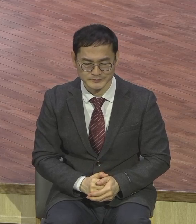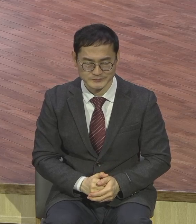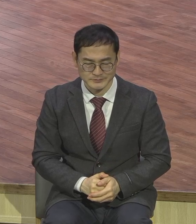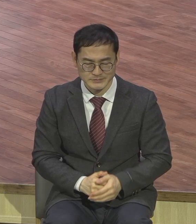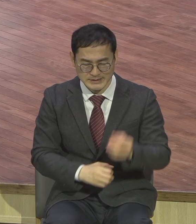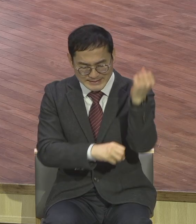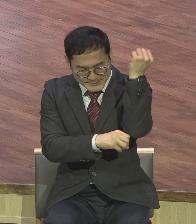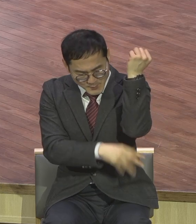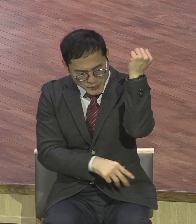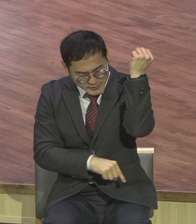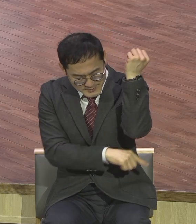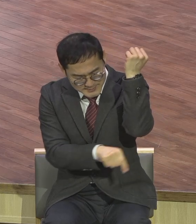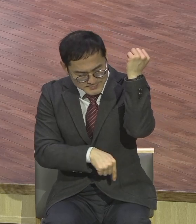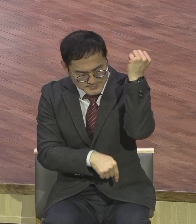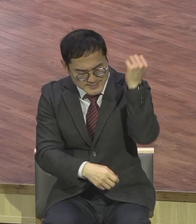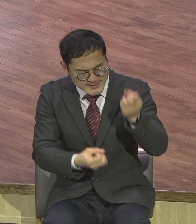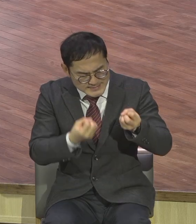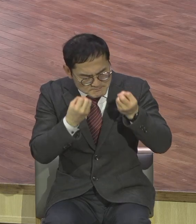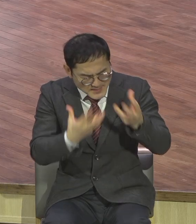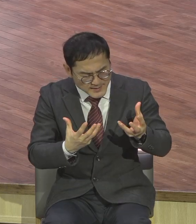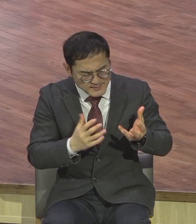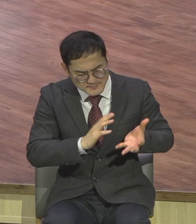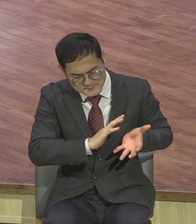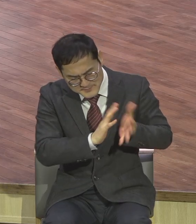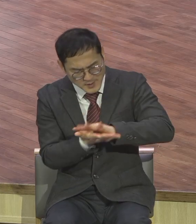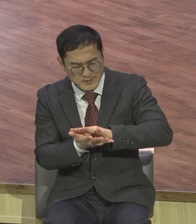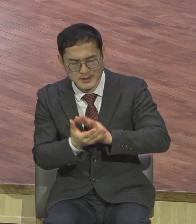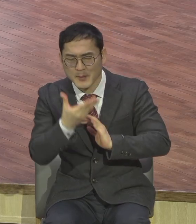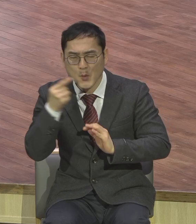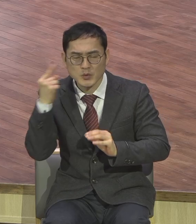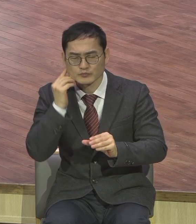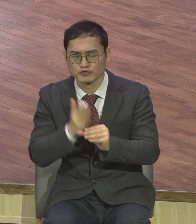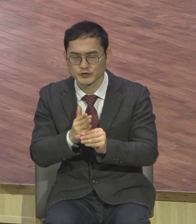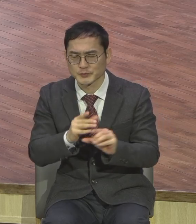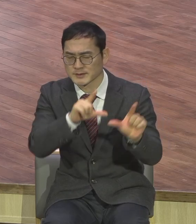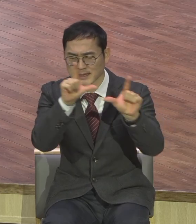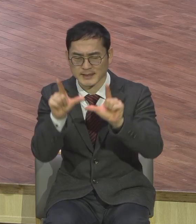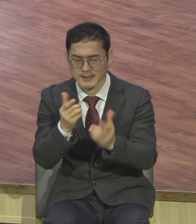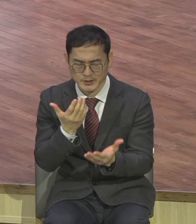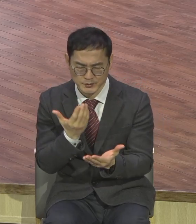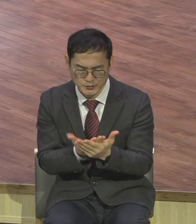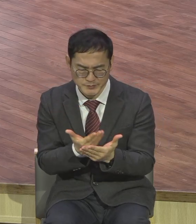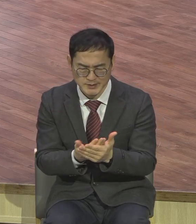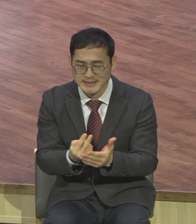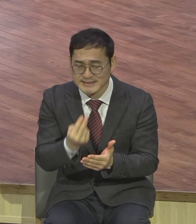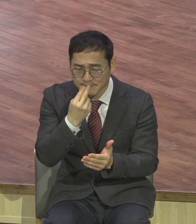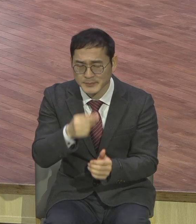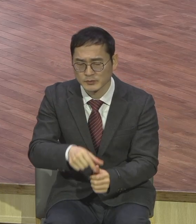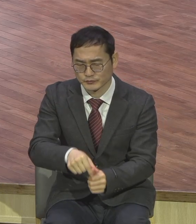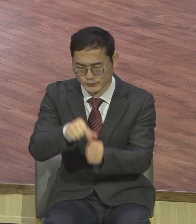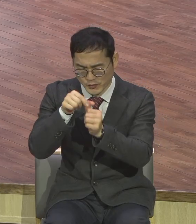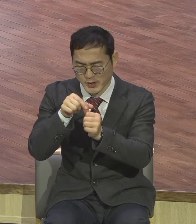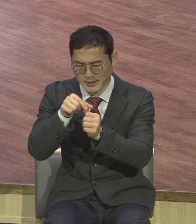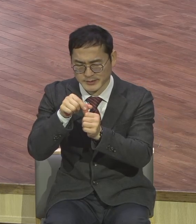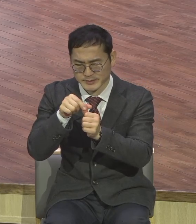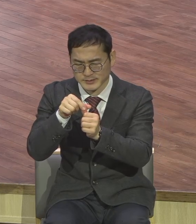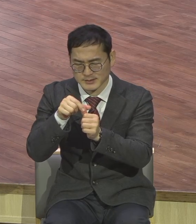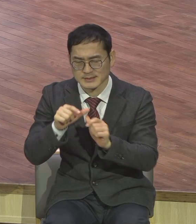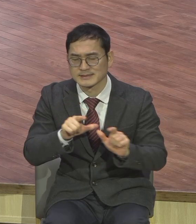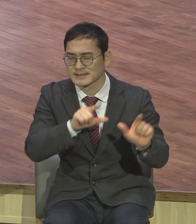복음인생이 다 되게 하야 주옵사사 생명 살리는 복음인생으로 정말